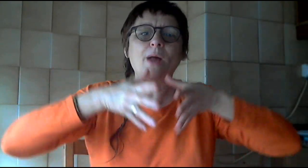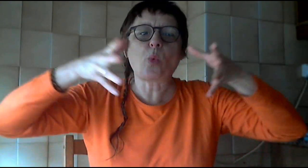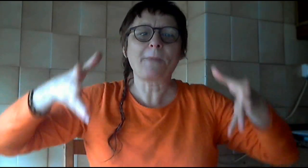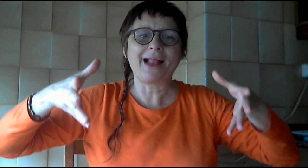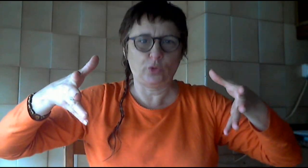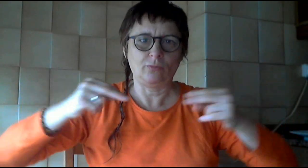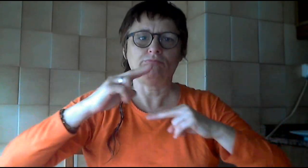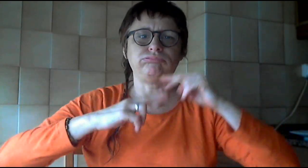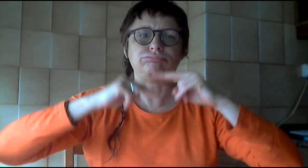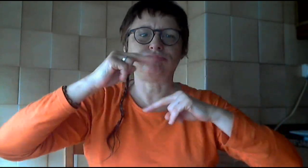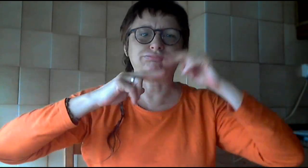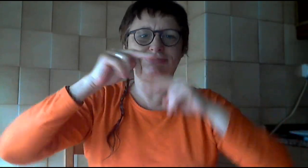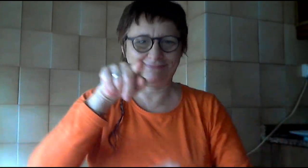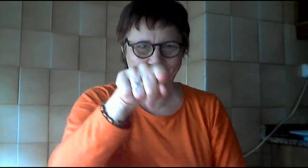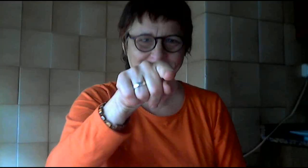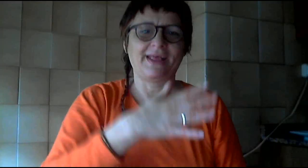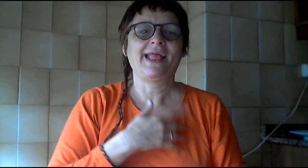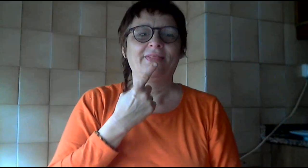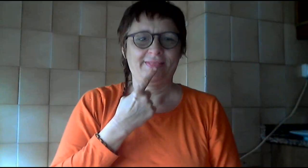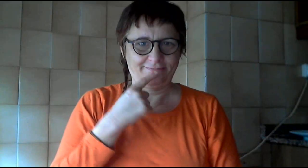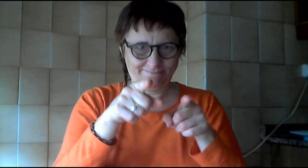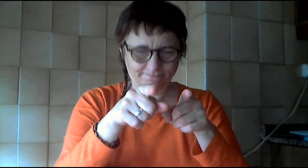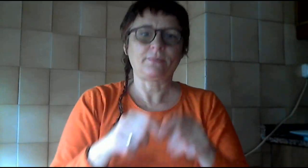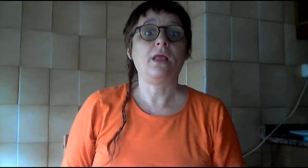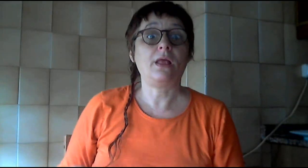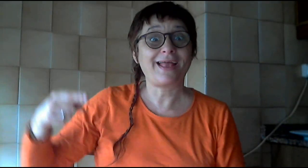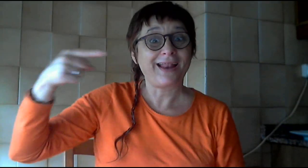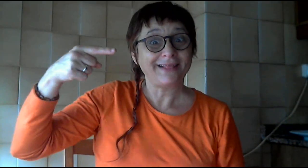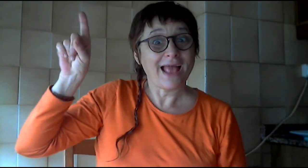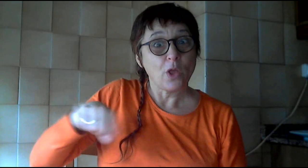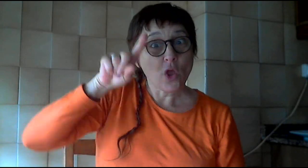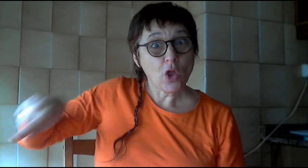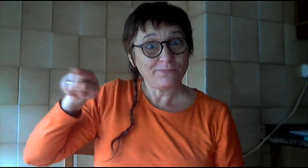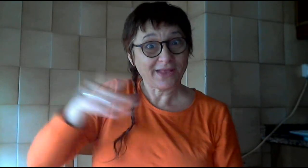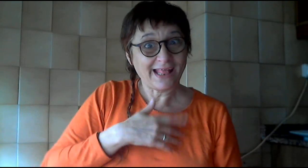Antelegonia de esa entrega de trofeo. Un otro título más para este Barça insensaciable.